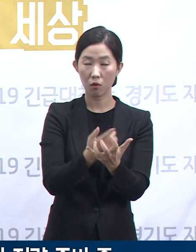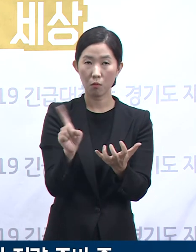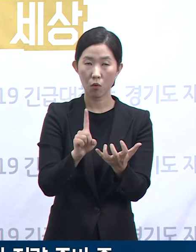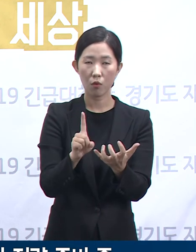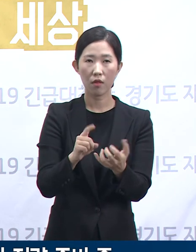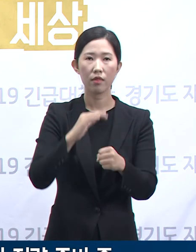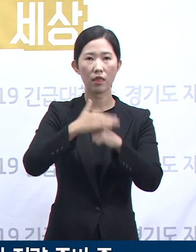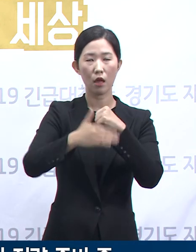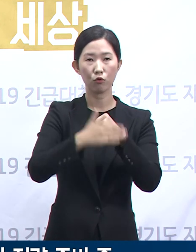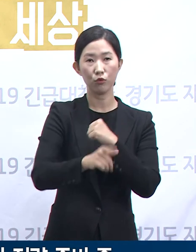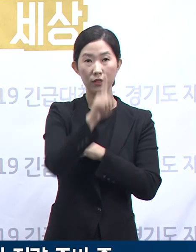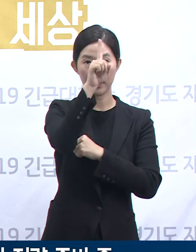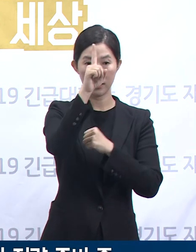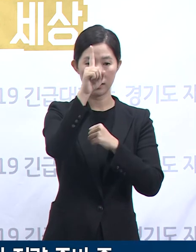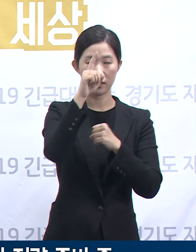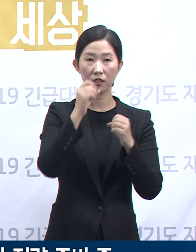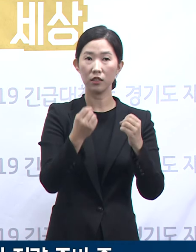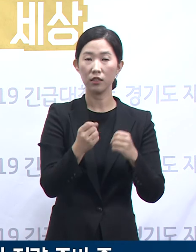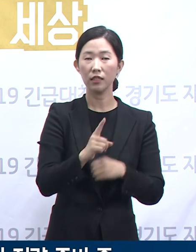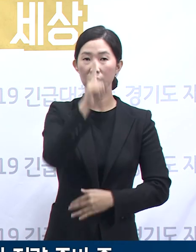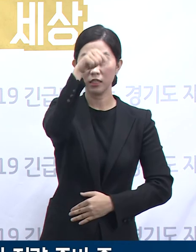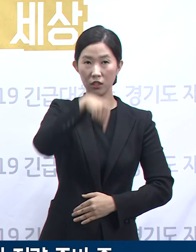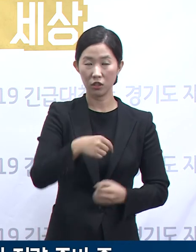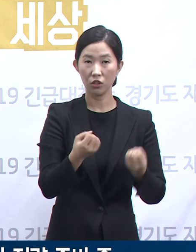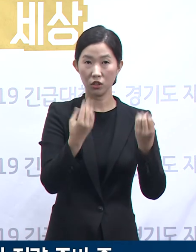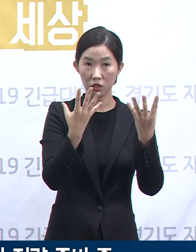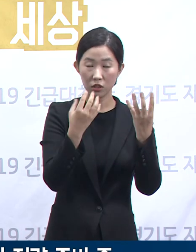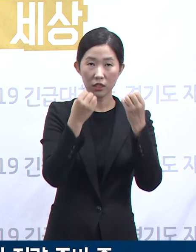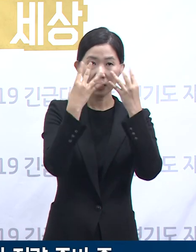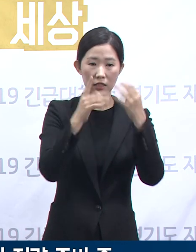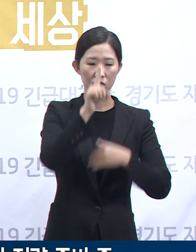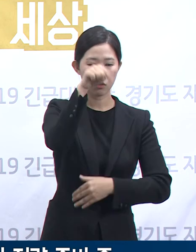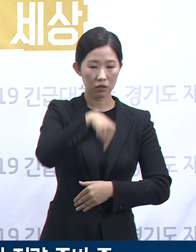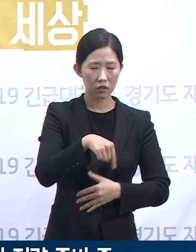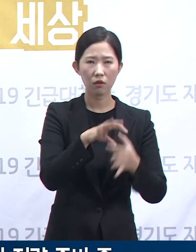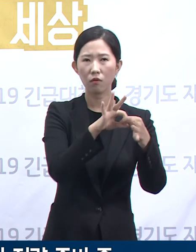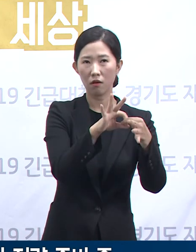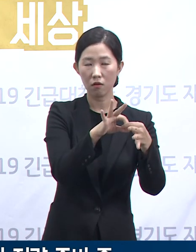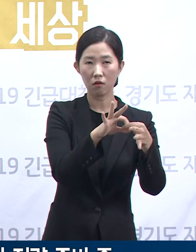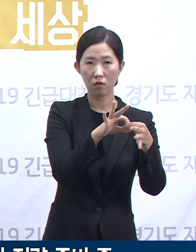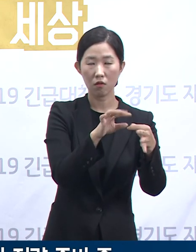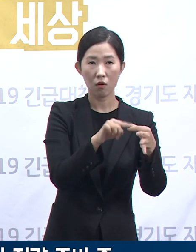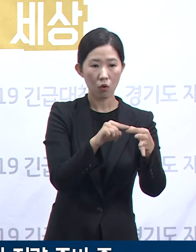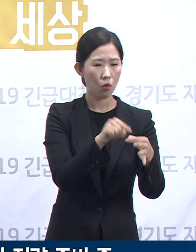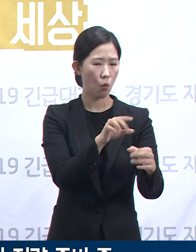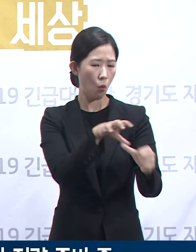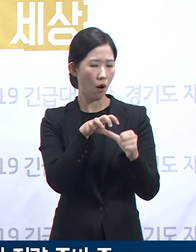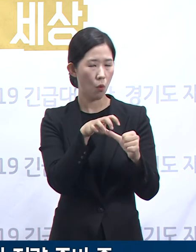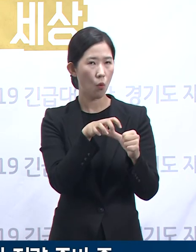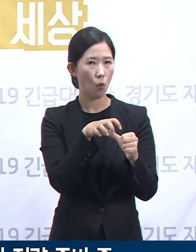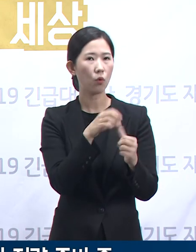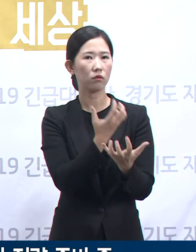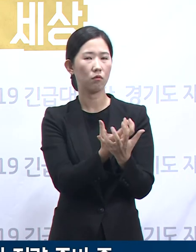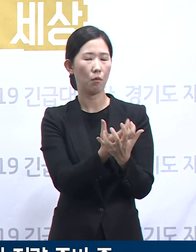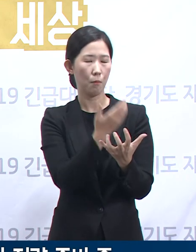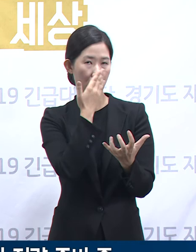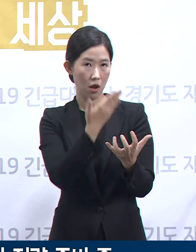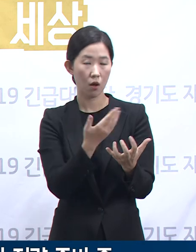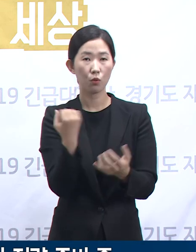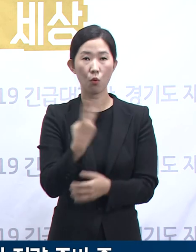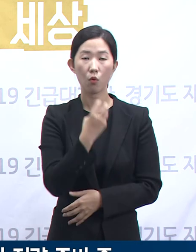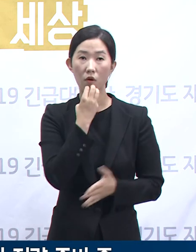신천지 교회의 대입규모 유행이라는 특이 변수 영향이 적습니다. 따라서 그 활용 가치가 큽니다. 경기도는